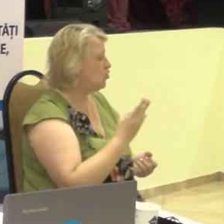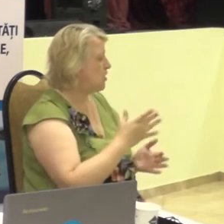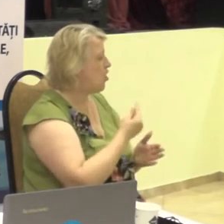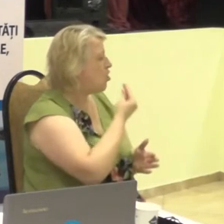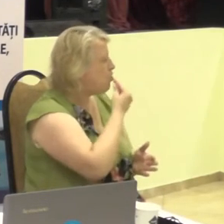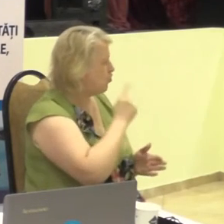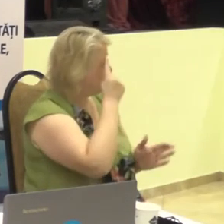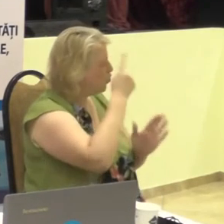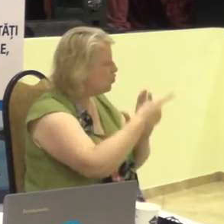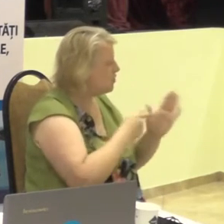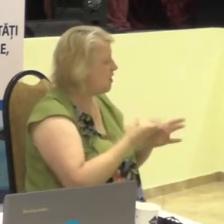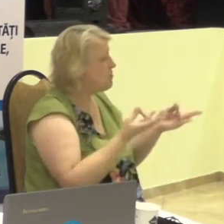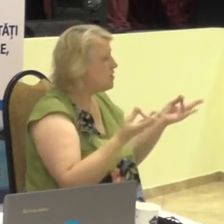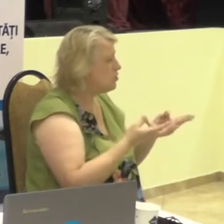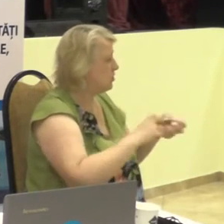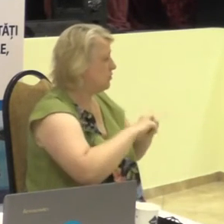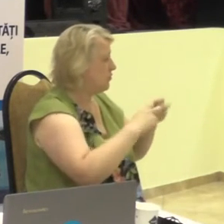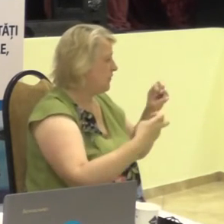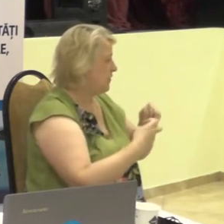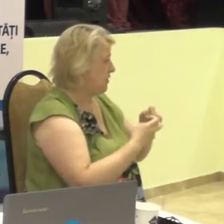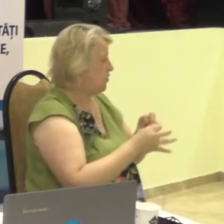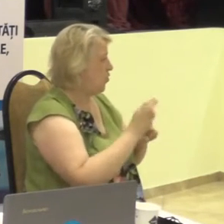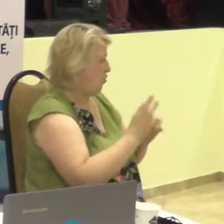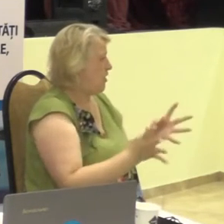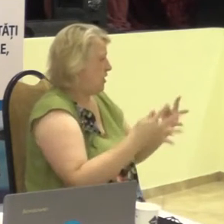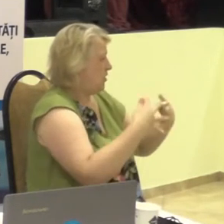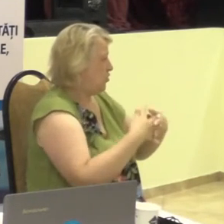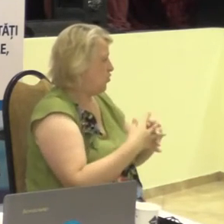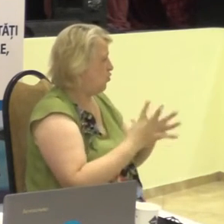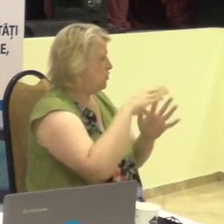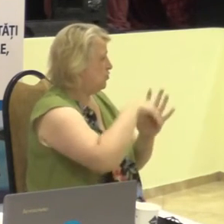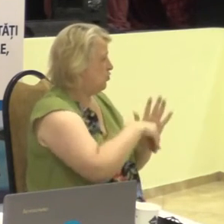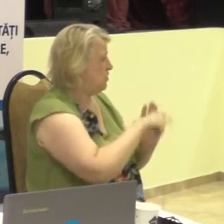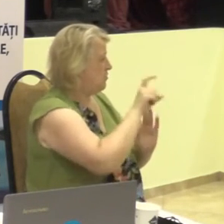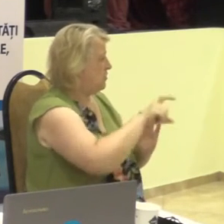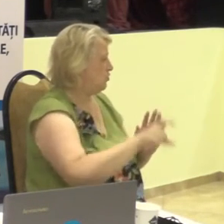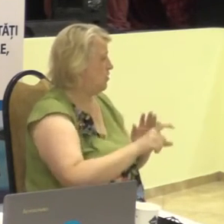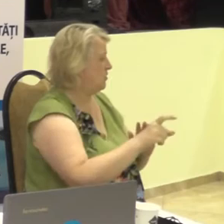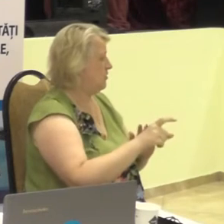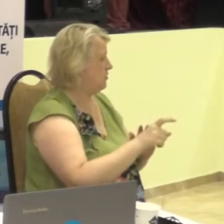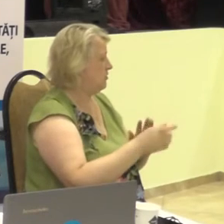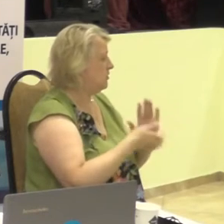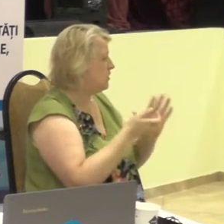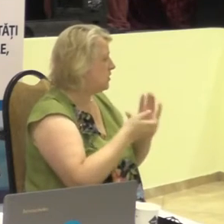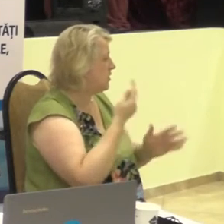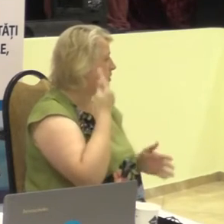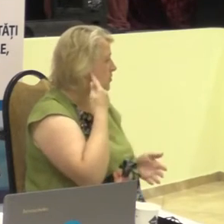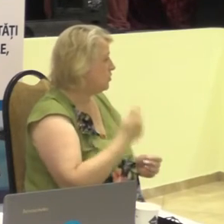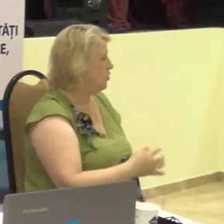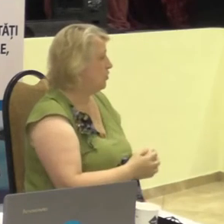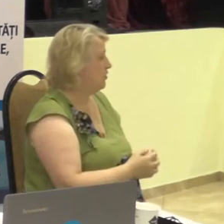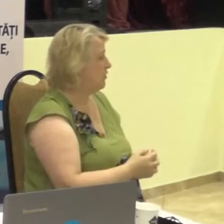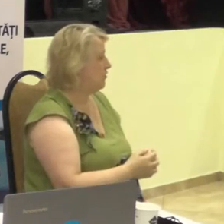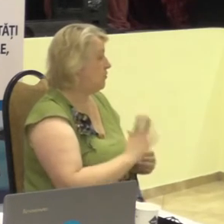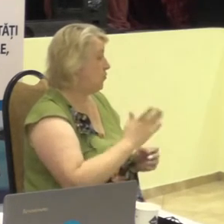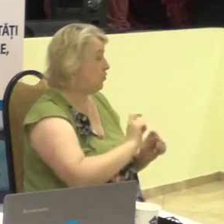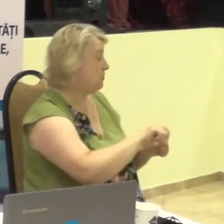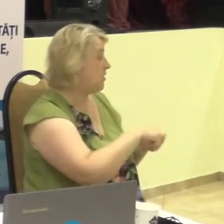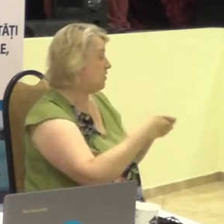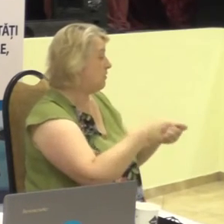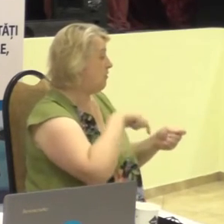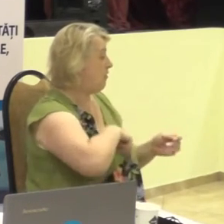necesităților și problemelor de incluziune socială a persoanelor cu deficiențe de auz, am să vă redau